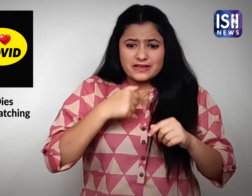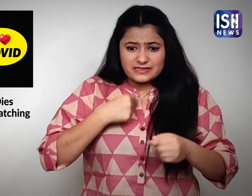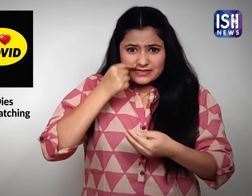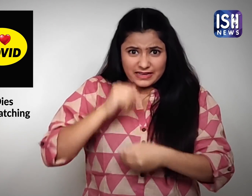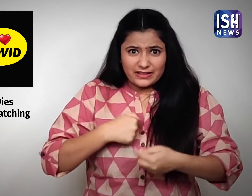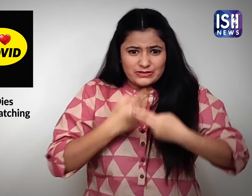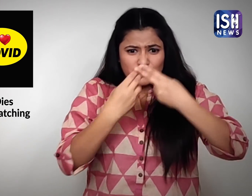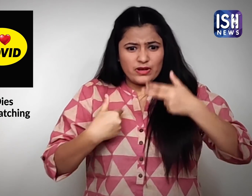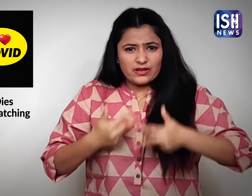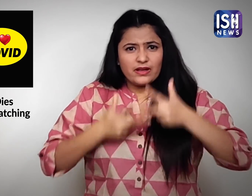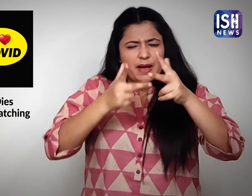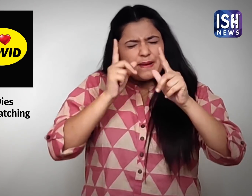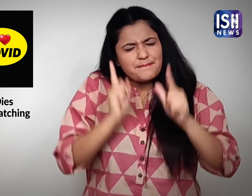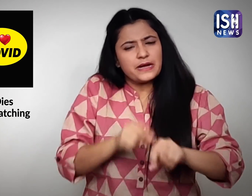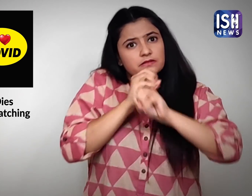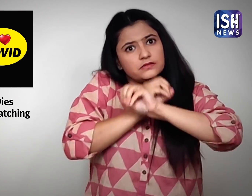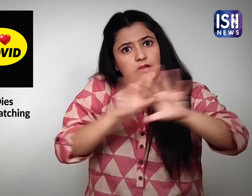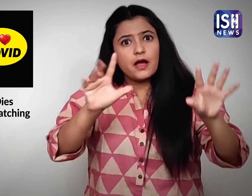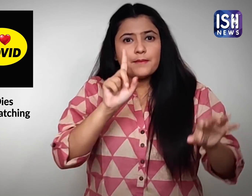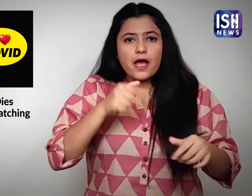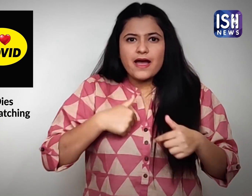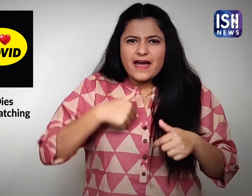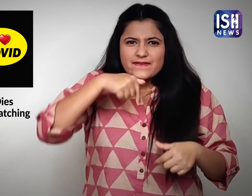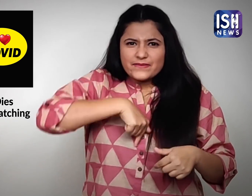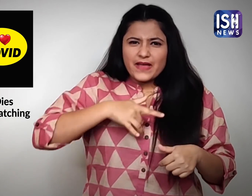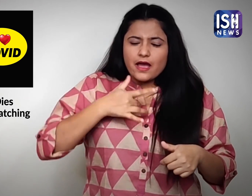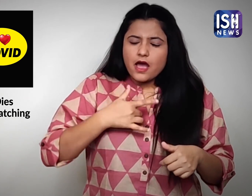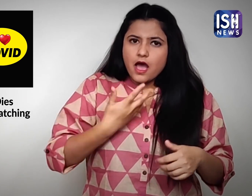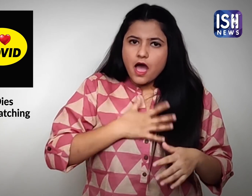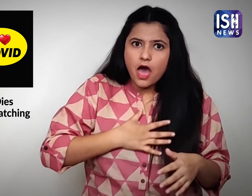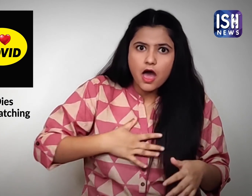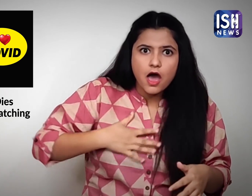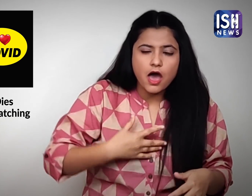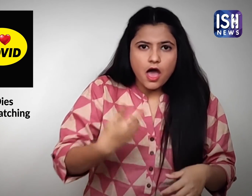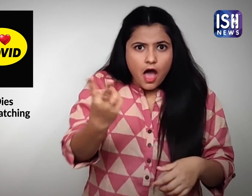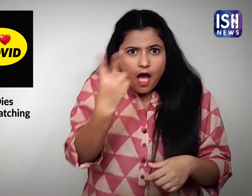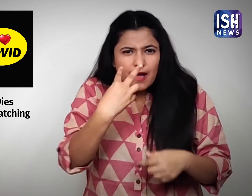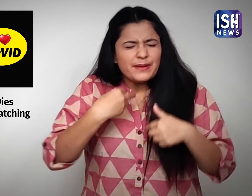बेटे ने कहा कि उसका दिल तूड़ गया है लेकिन वह फिर भी इस कहानी को साजा कर रहा है